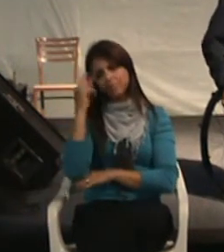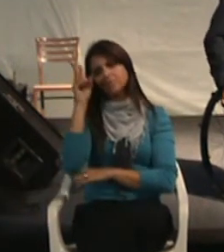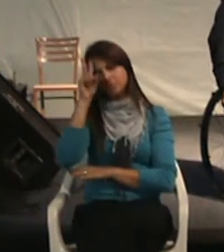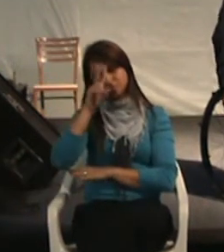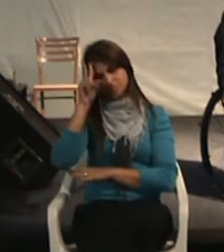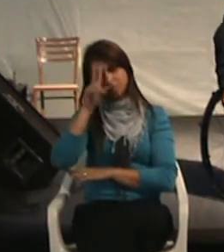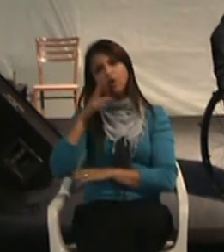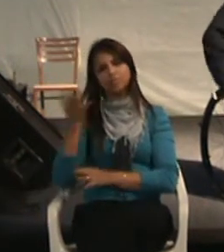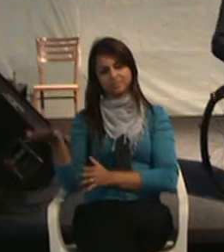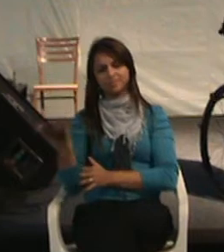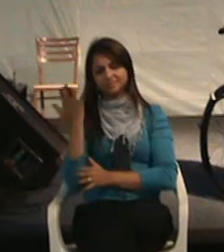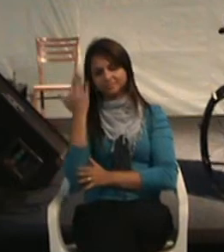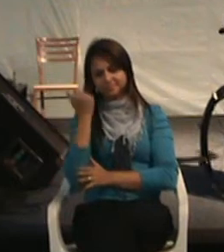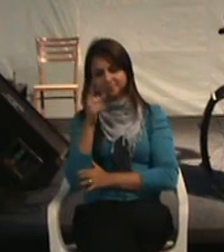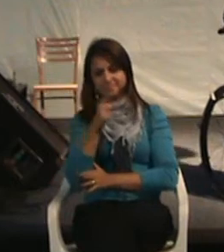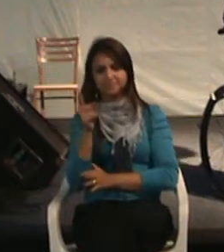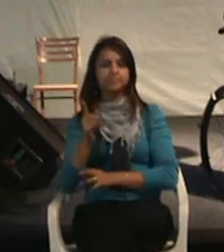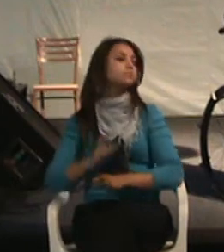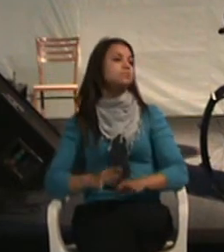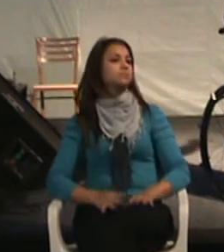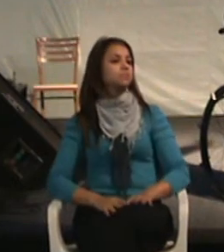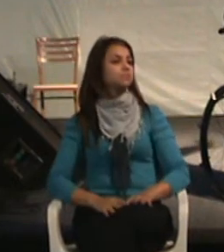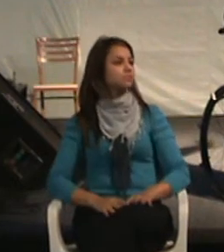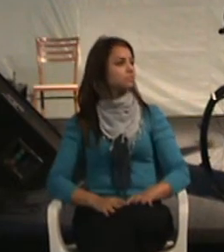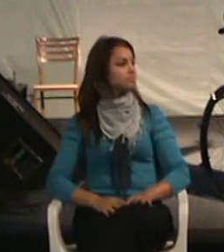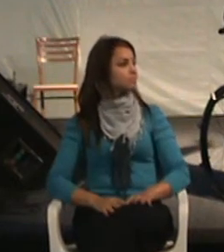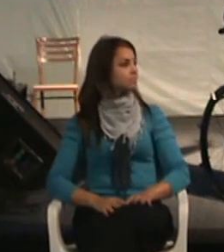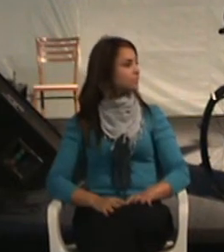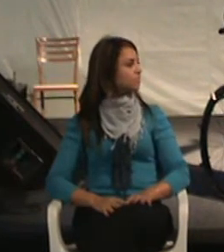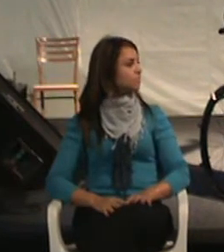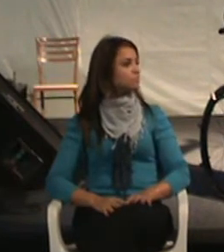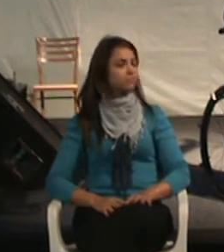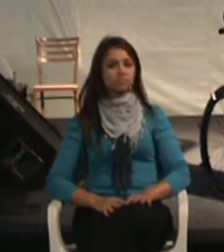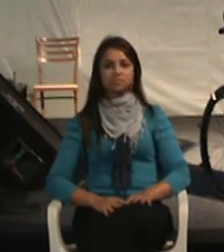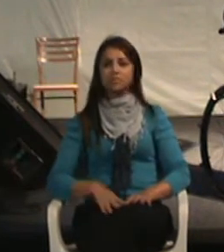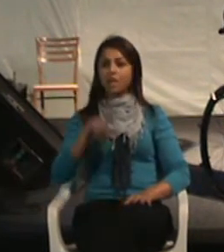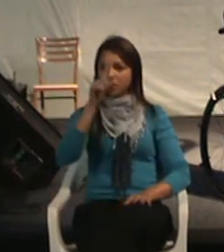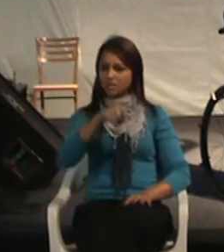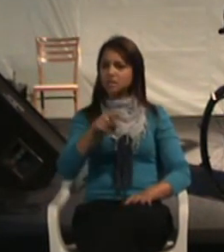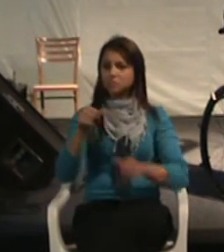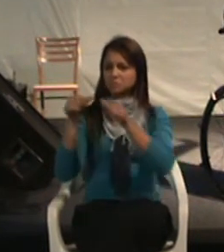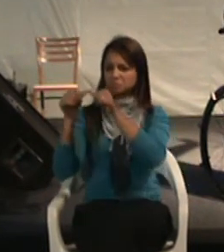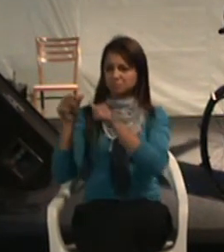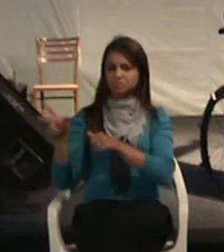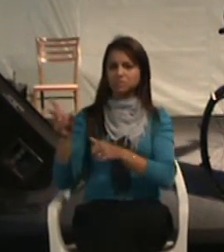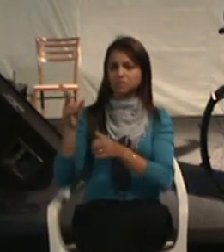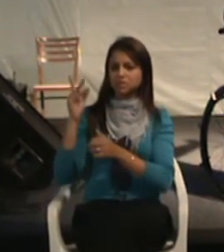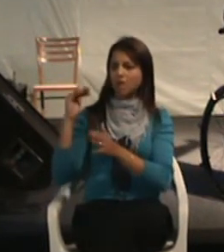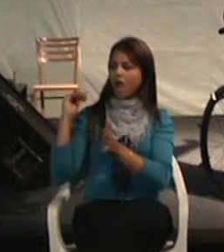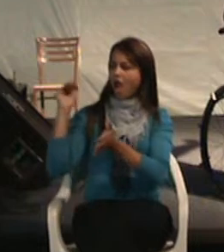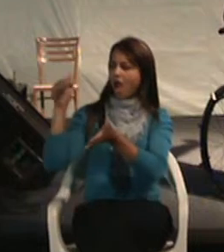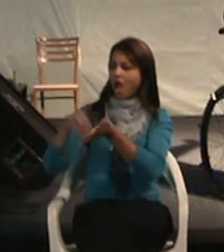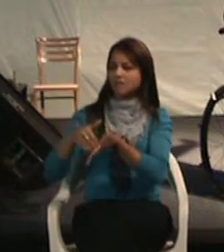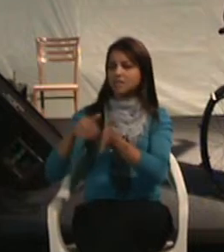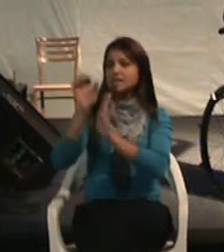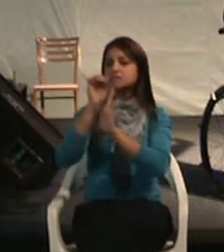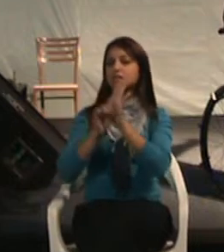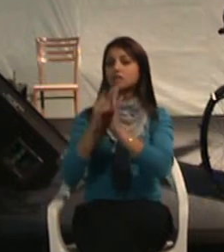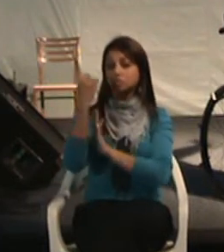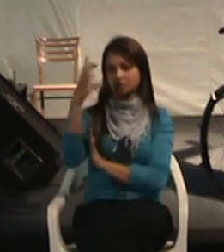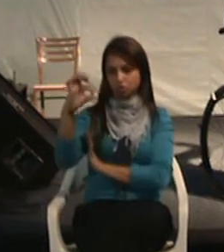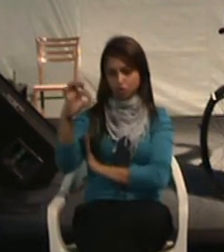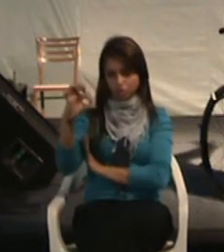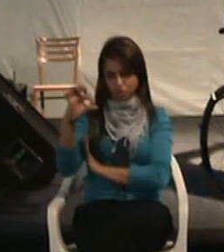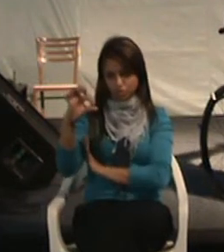legal de lei, né? Isso era, perturou até o final do século XIX,